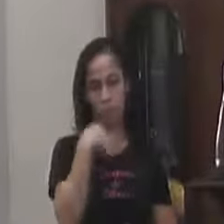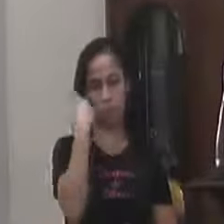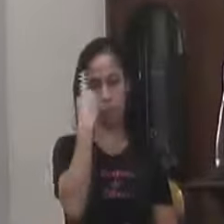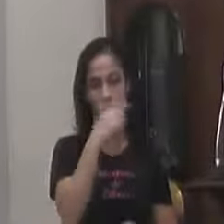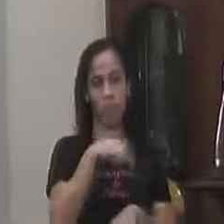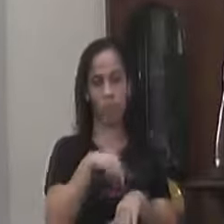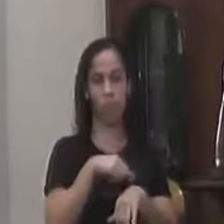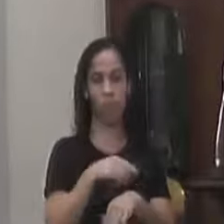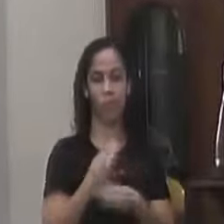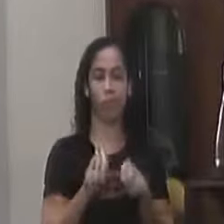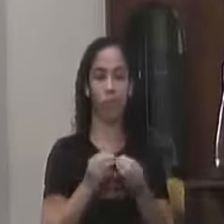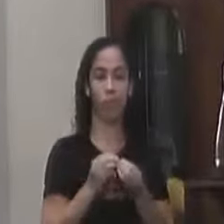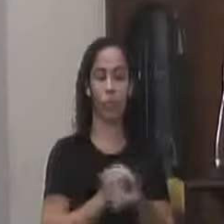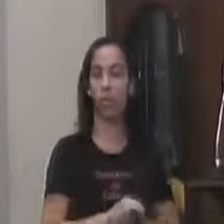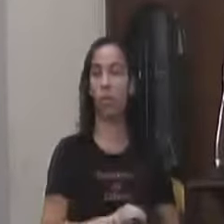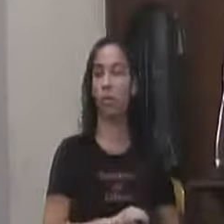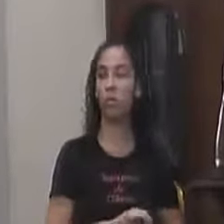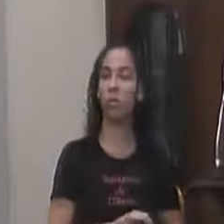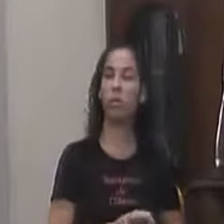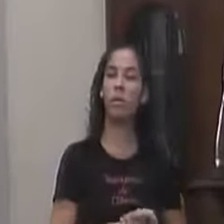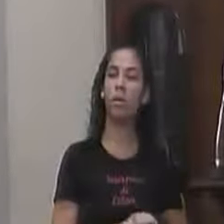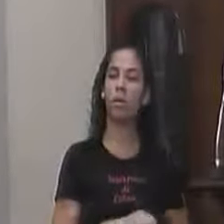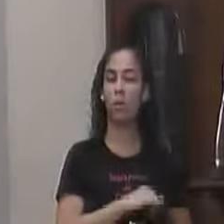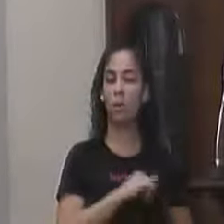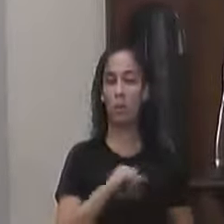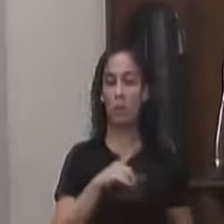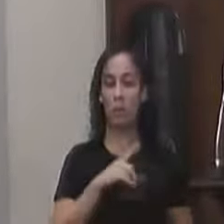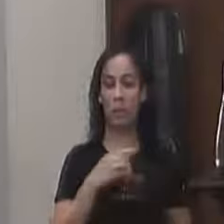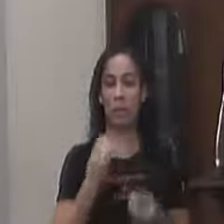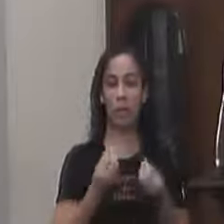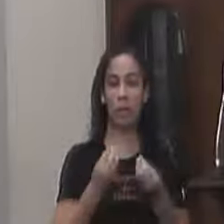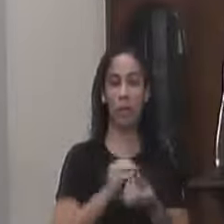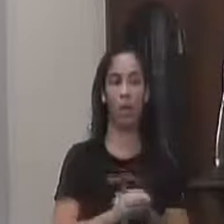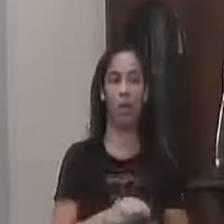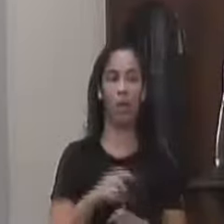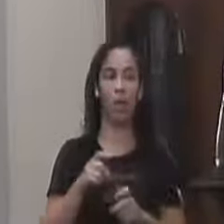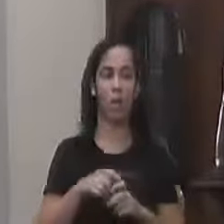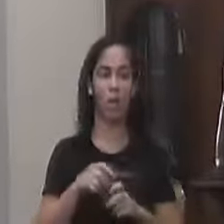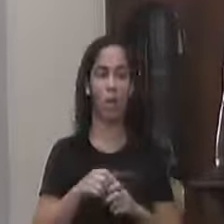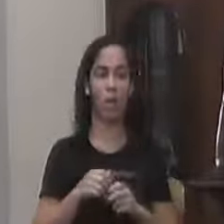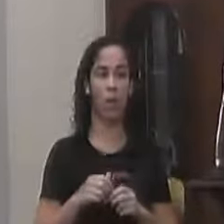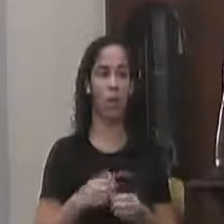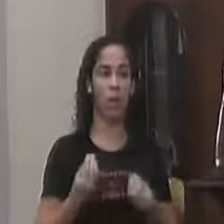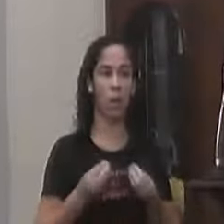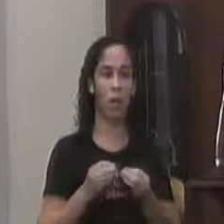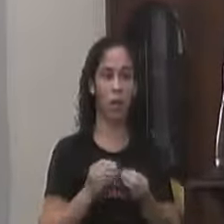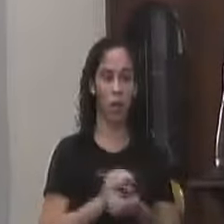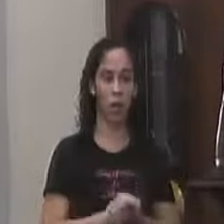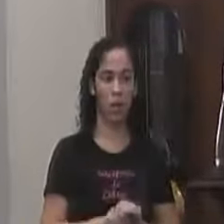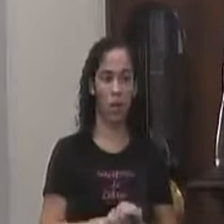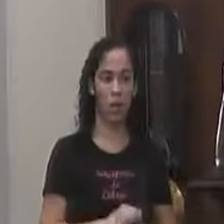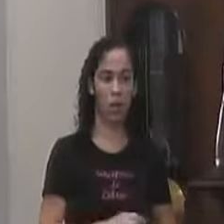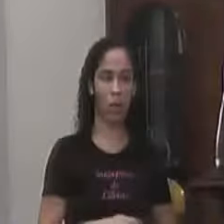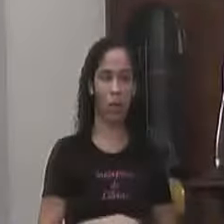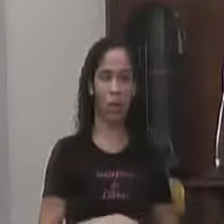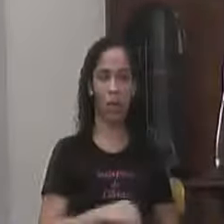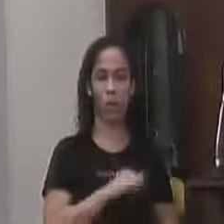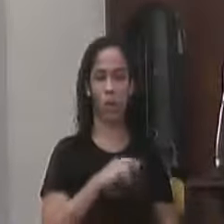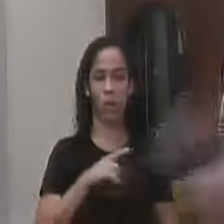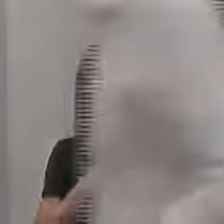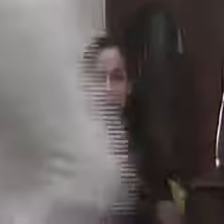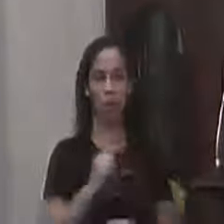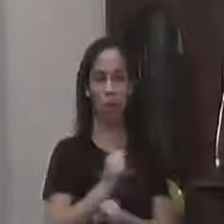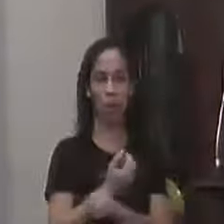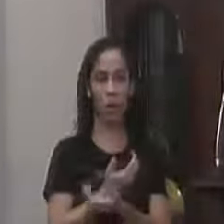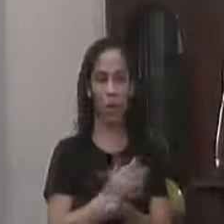horas Para ser atendido Quando se tem Um médico A contento Então isso Tem que ter um